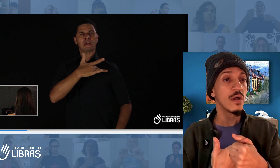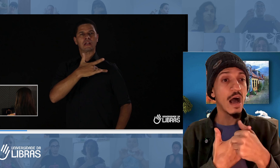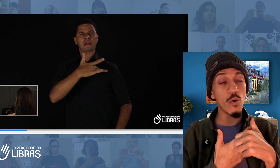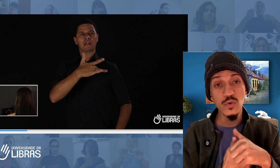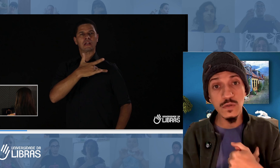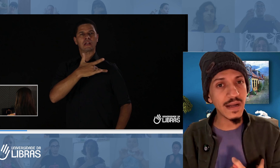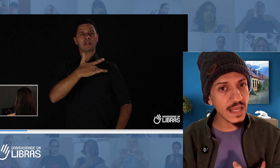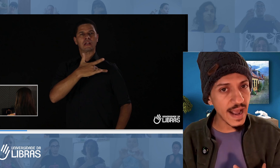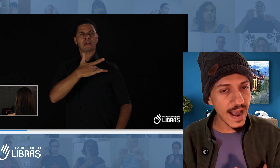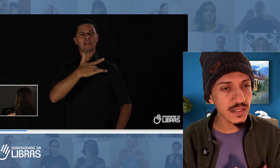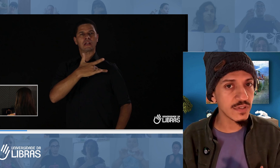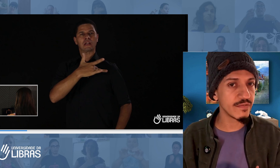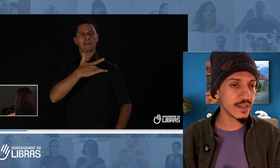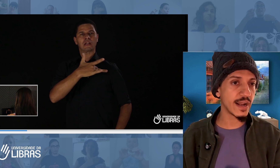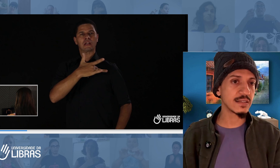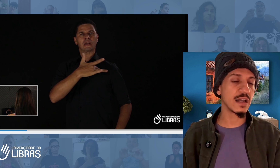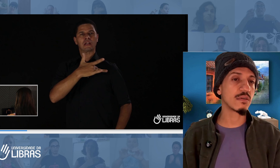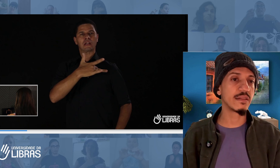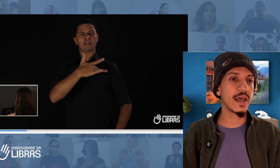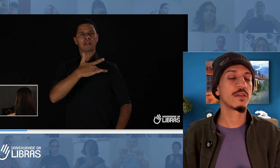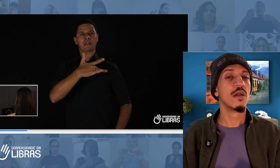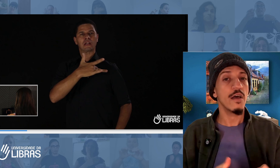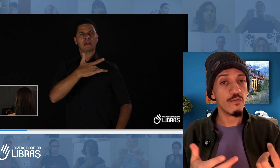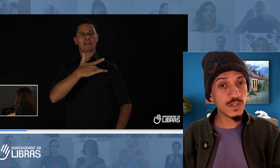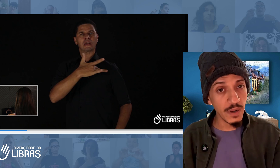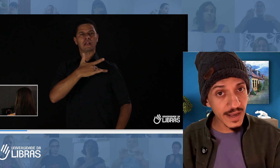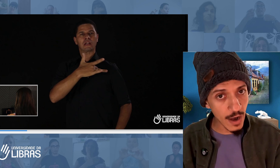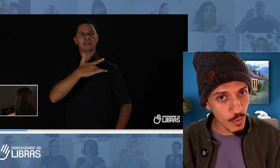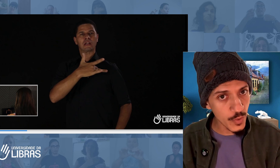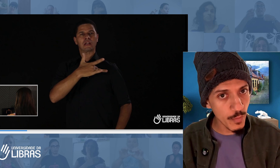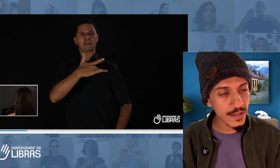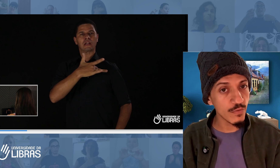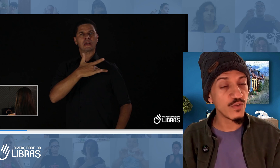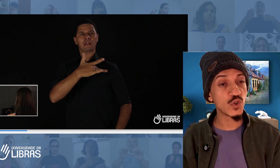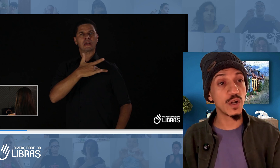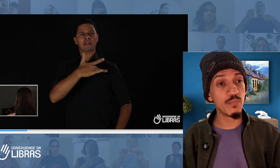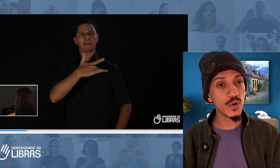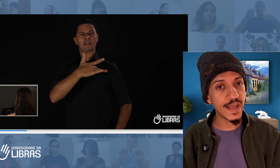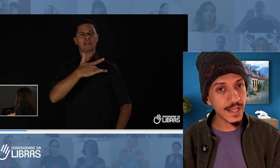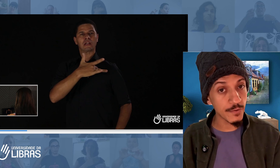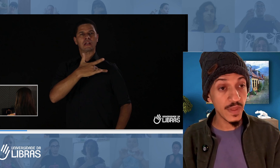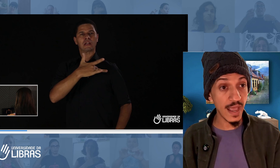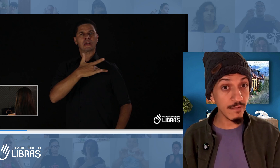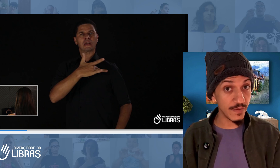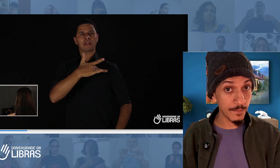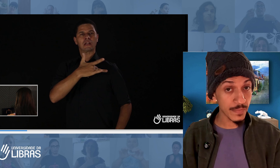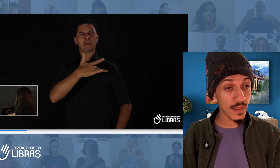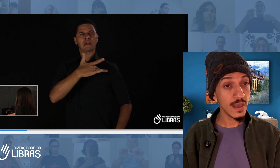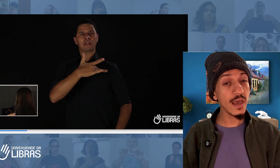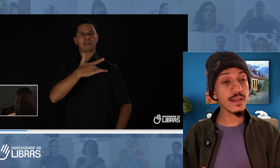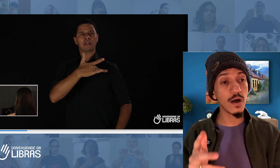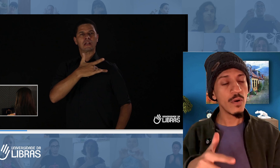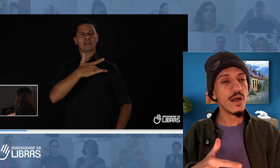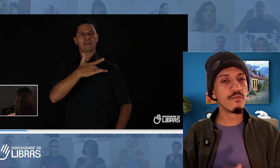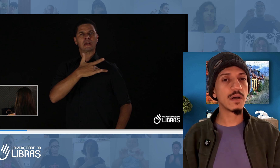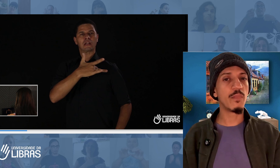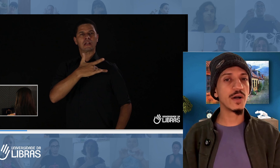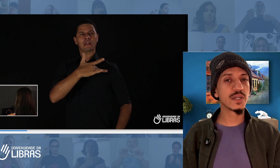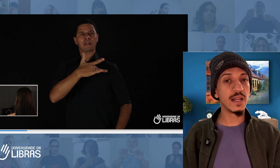Alguns dos materiais que você vai ter acesso lá dentro. Vou explicar como que o método funciona por dentro. Enfim. E então, você pode clicar